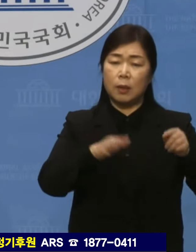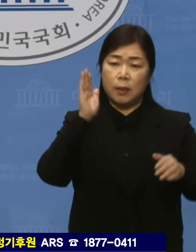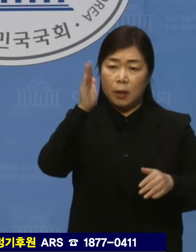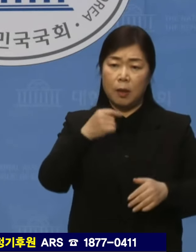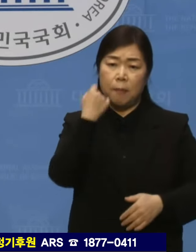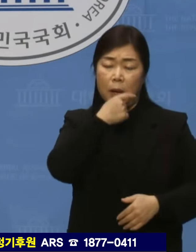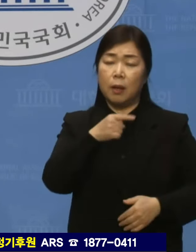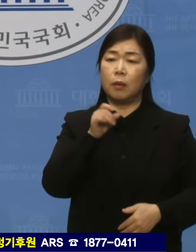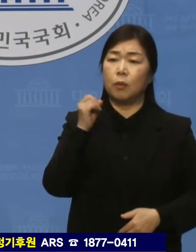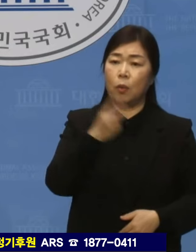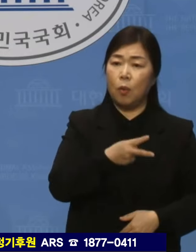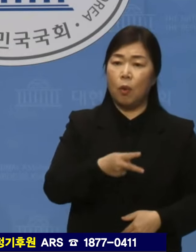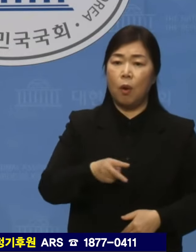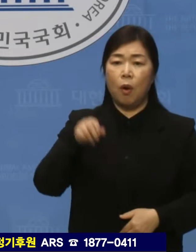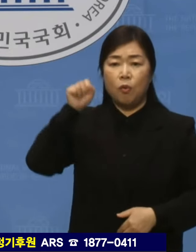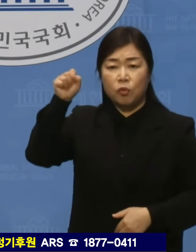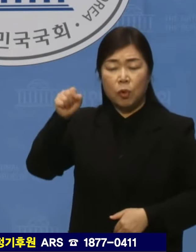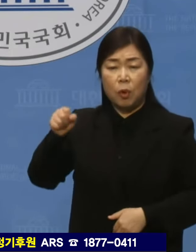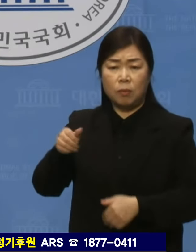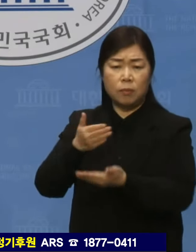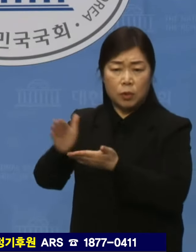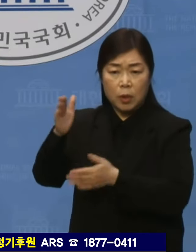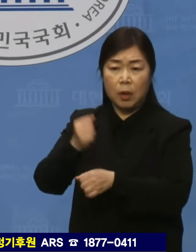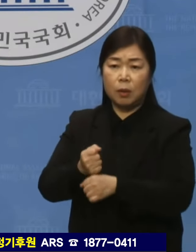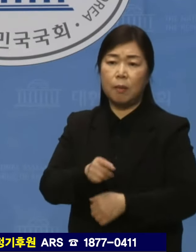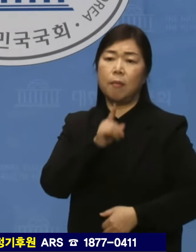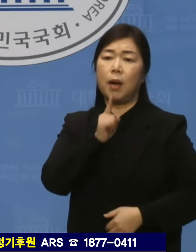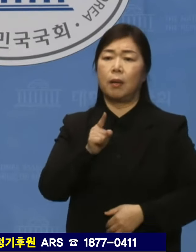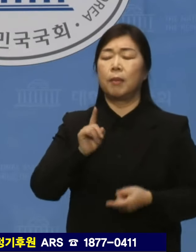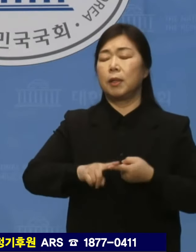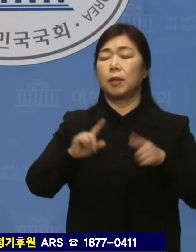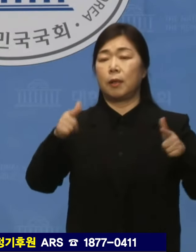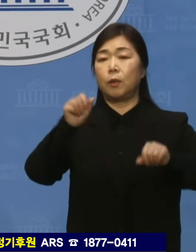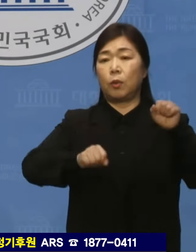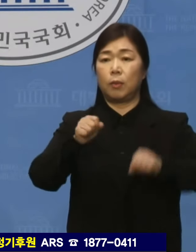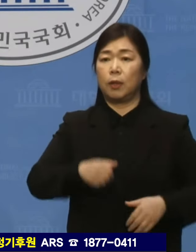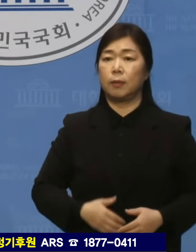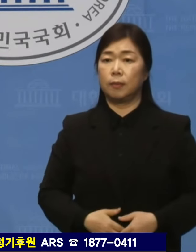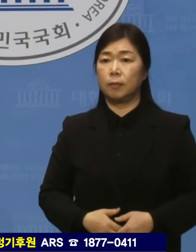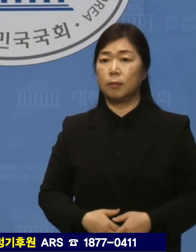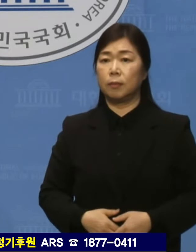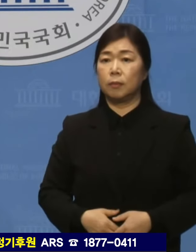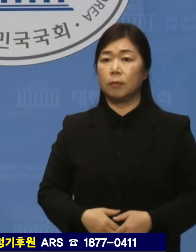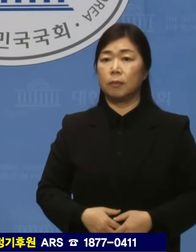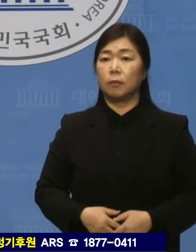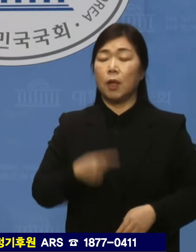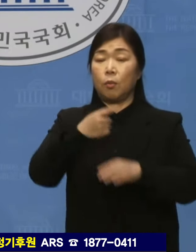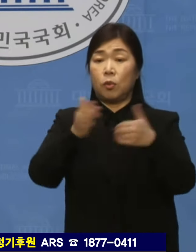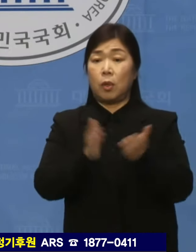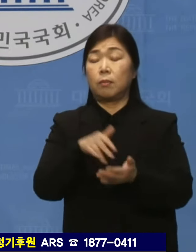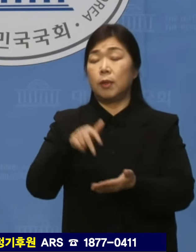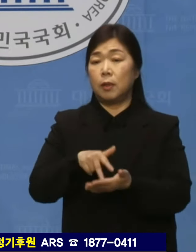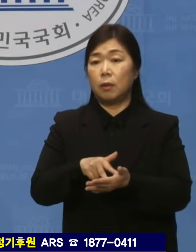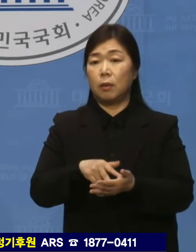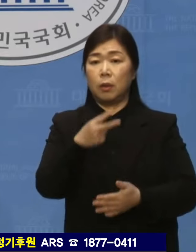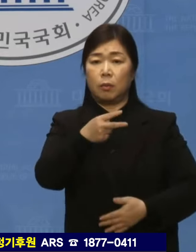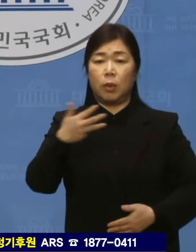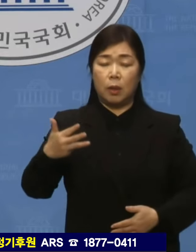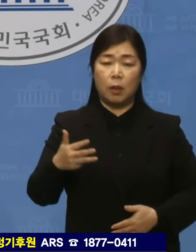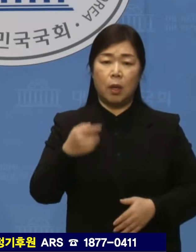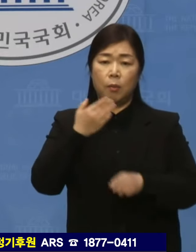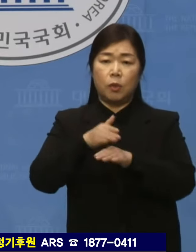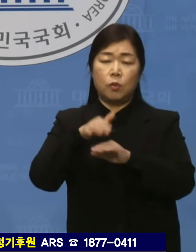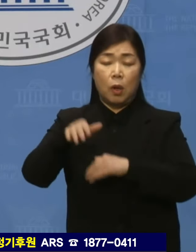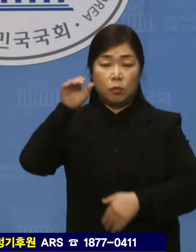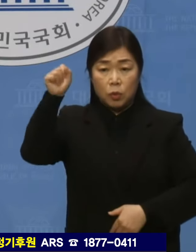운동권 청산 운운하는 것은 가당치도 않습니다. 더불어민주당은 228 민주운동이 대구를 넘어